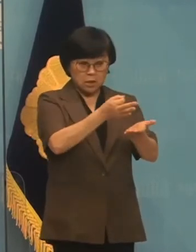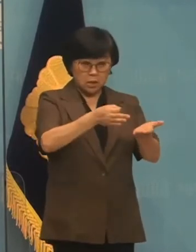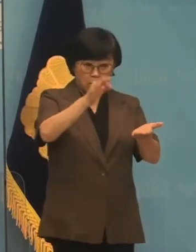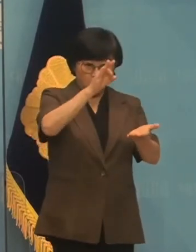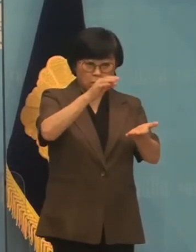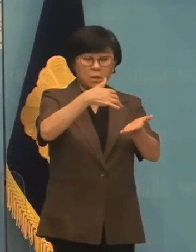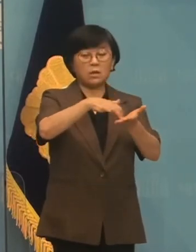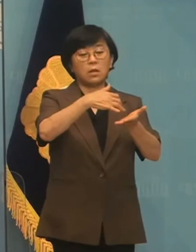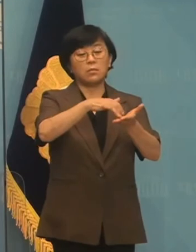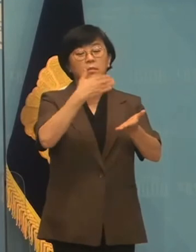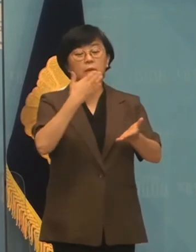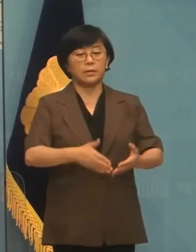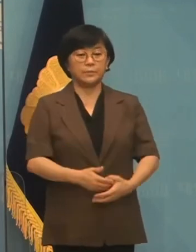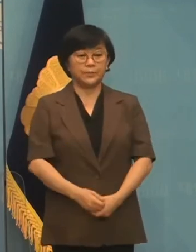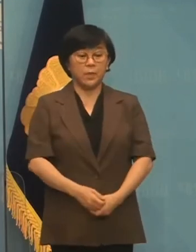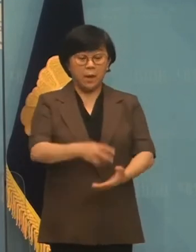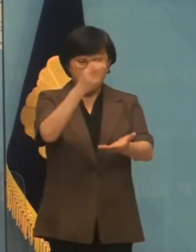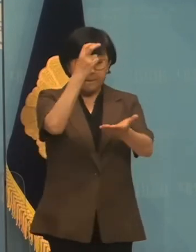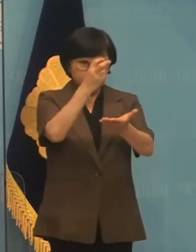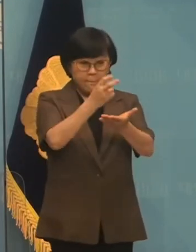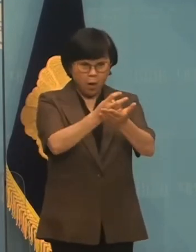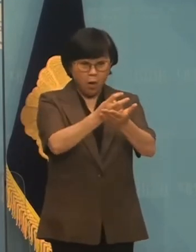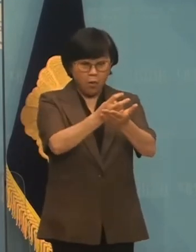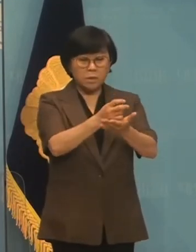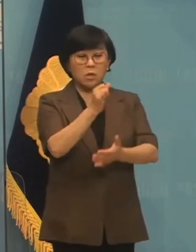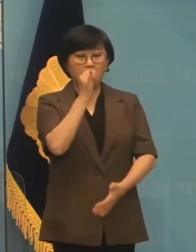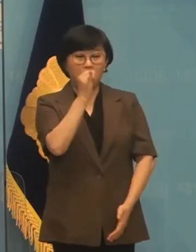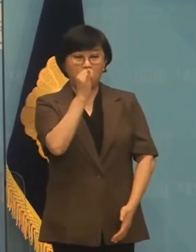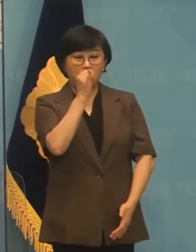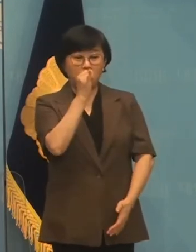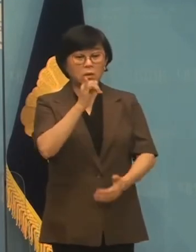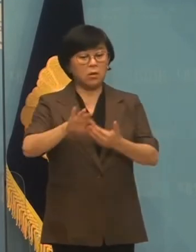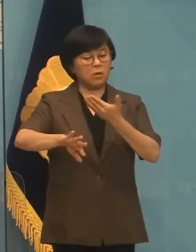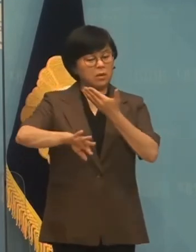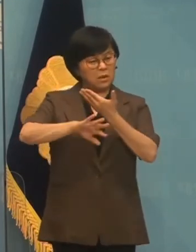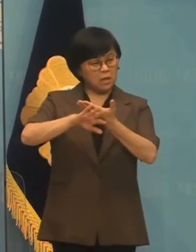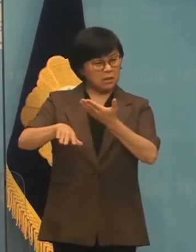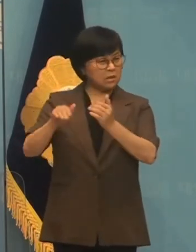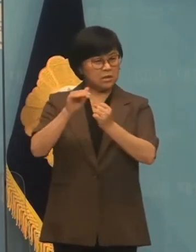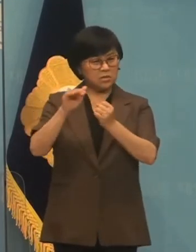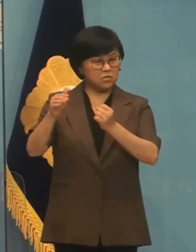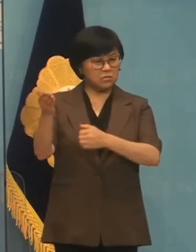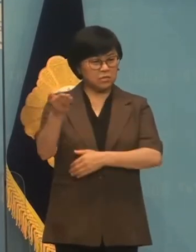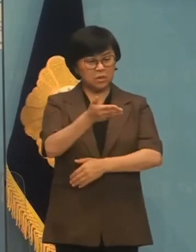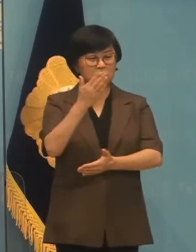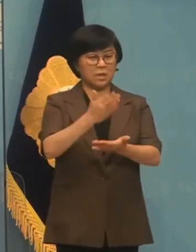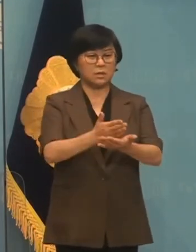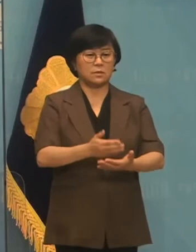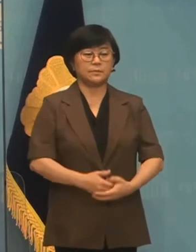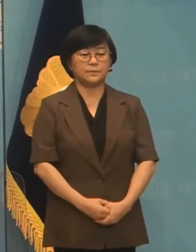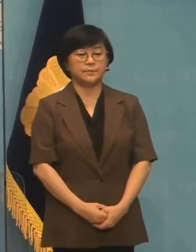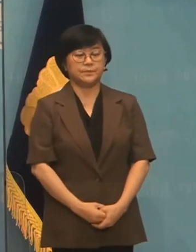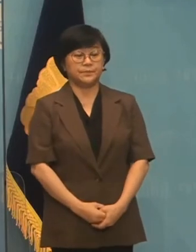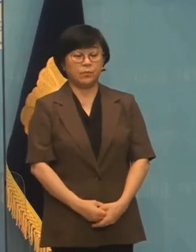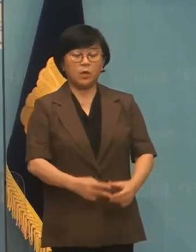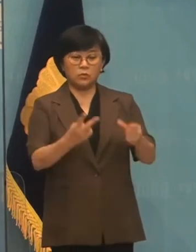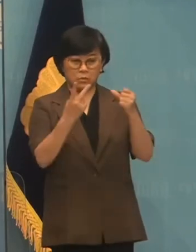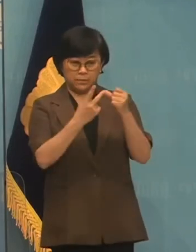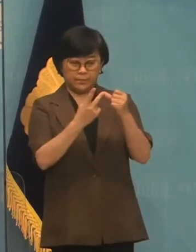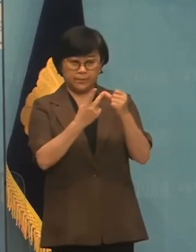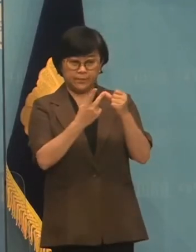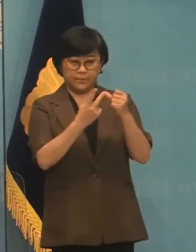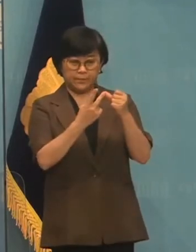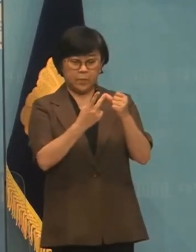산정하면 됩니다. 법을 깔고 앉은 채 다른 기준을 들이대서는 안 될 것입니다. 둘째,